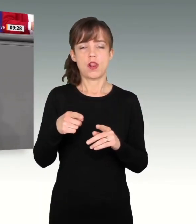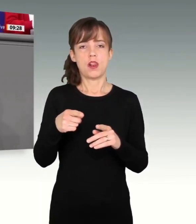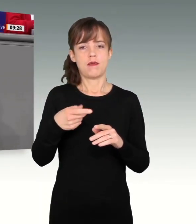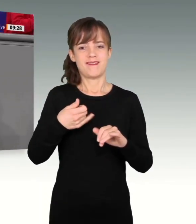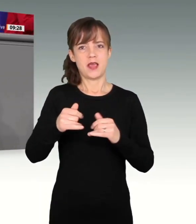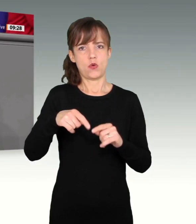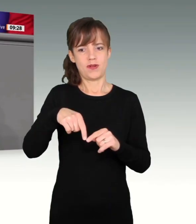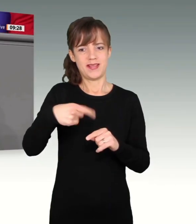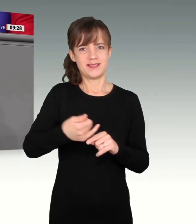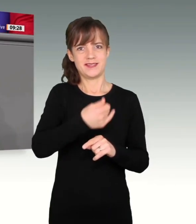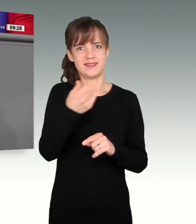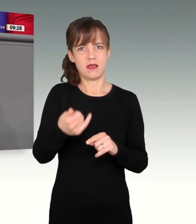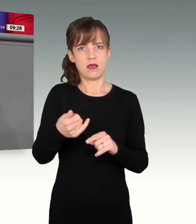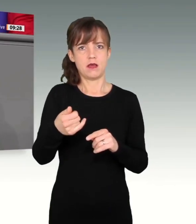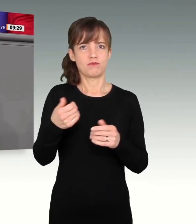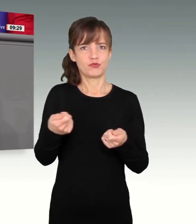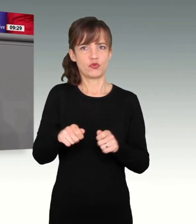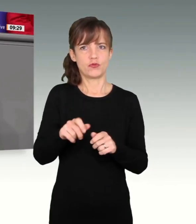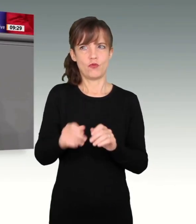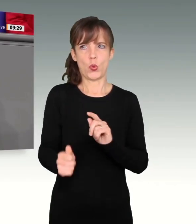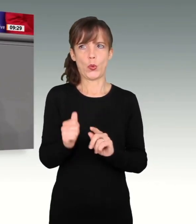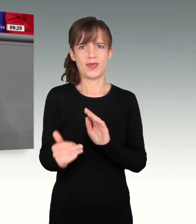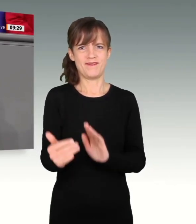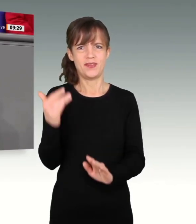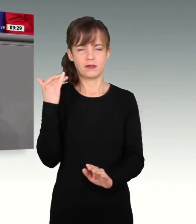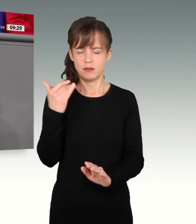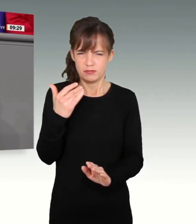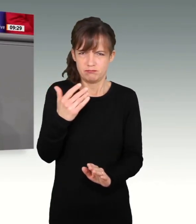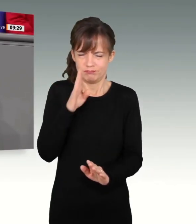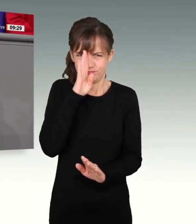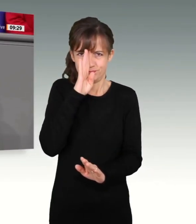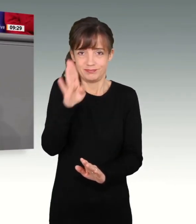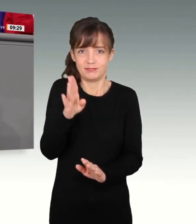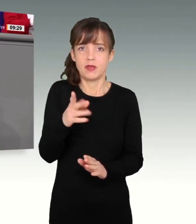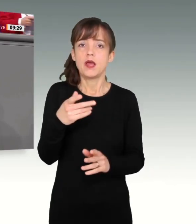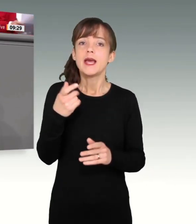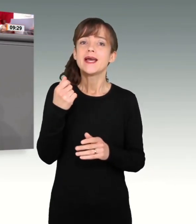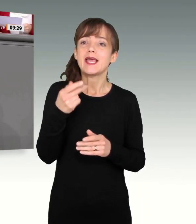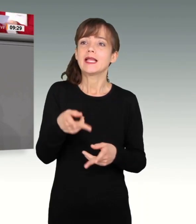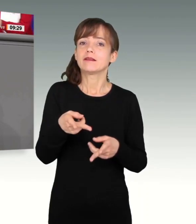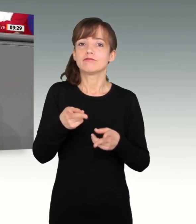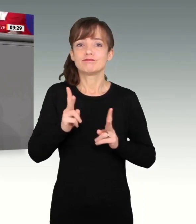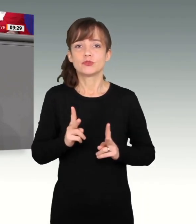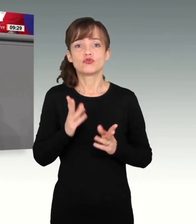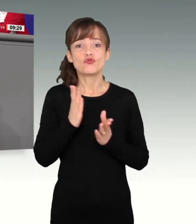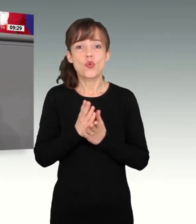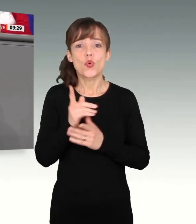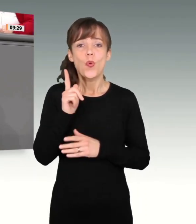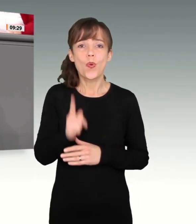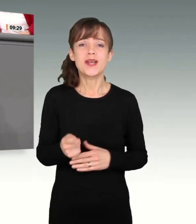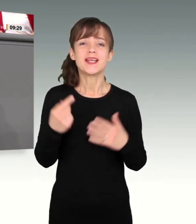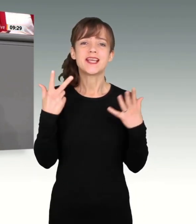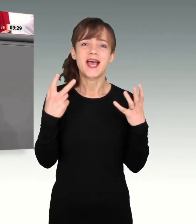werden, was schlicht absurd ist. Man nimmt kein Geld für ein Jahr auf, in dem der Bund ohnehin bereits 180 Milliarden